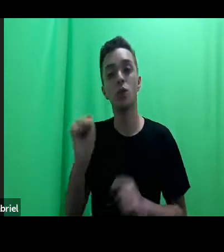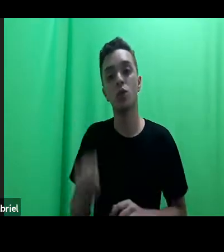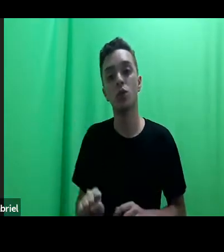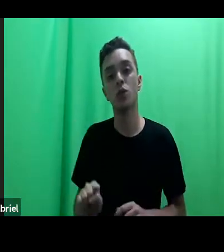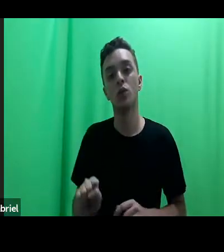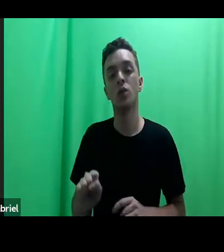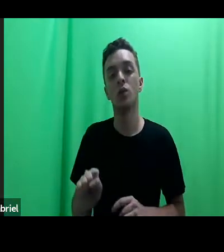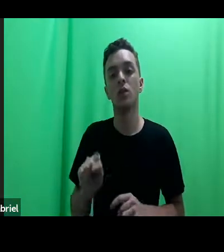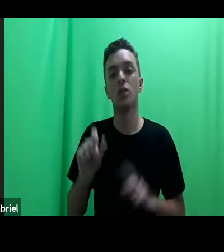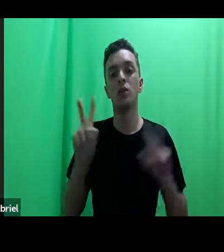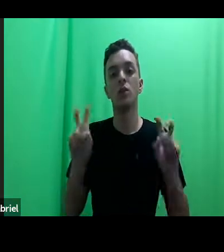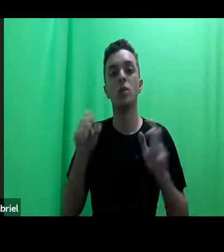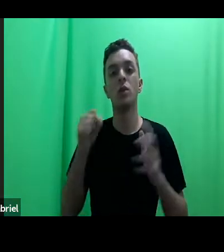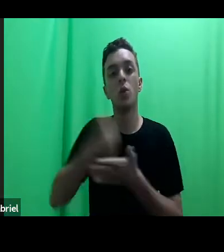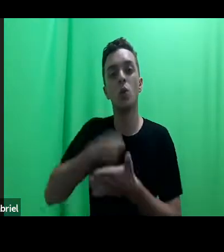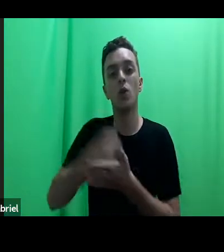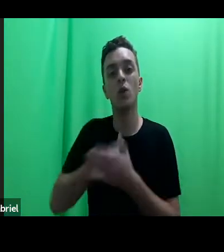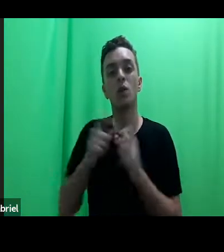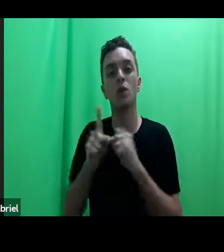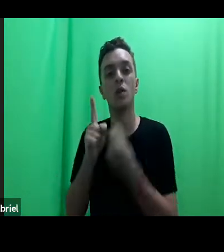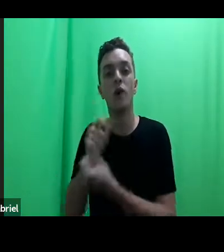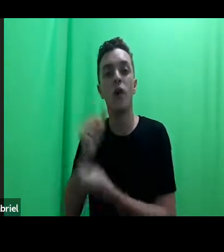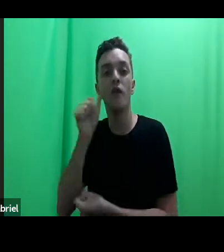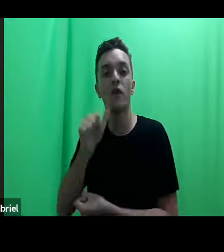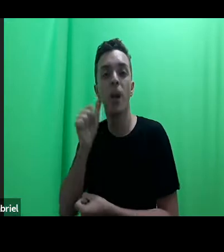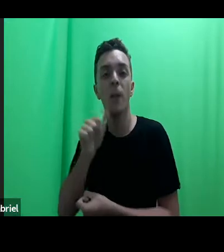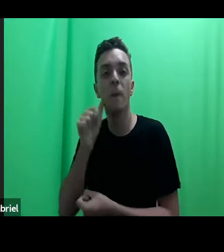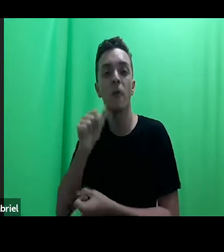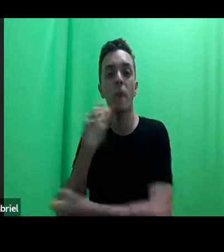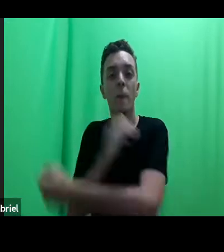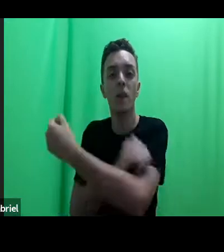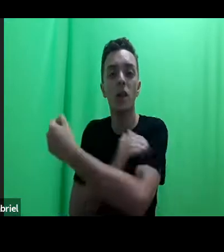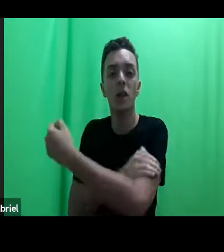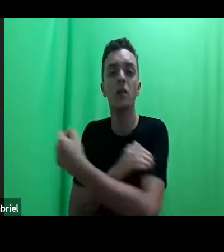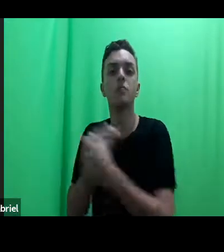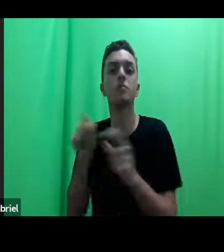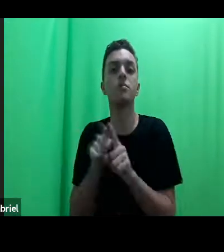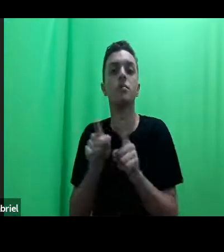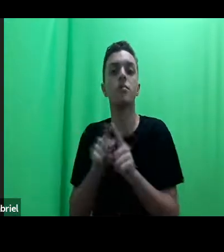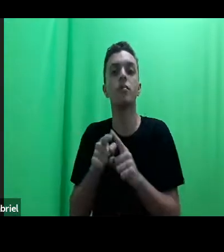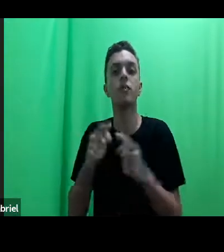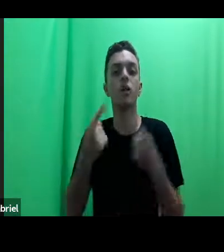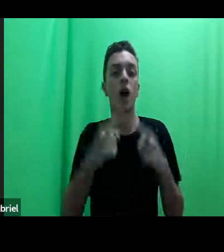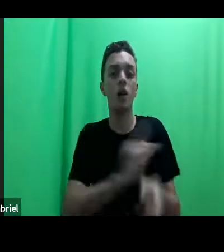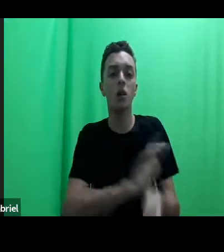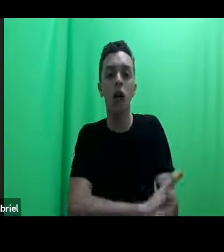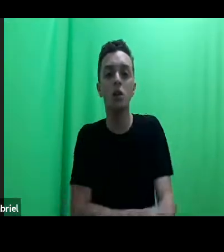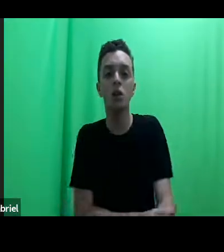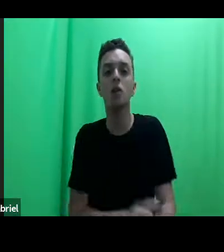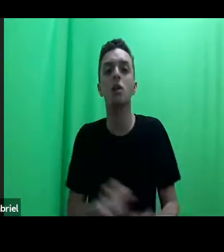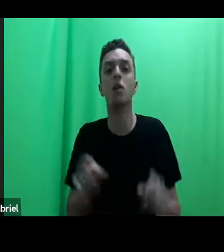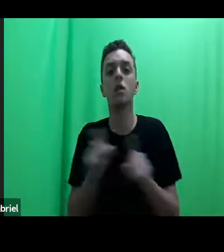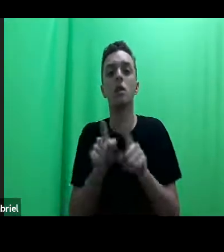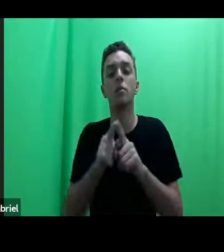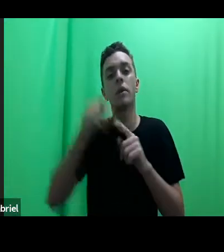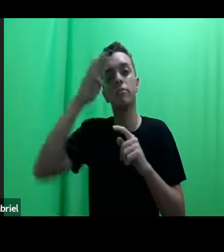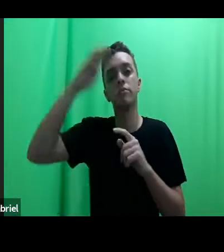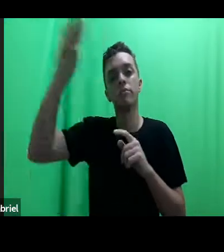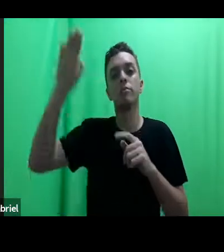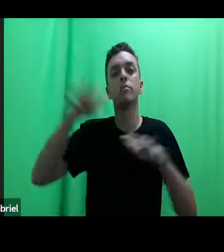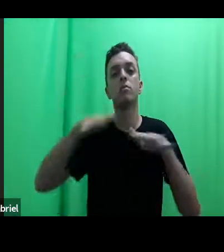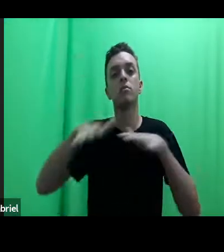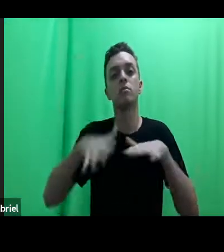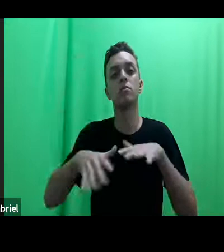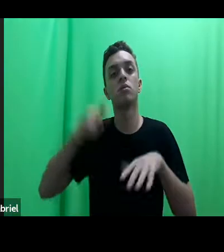lutas sociais feministas, LGBTI, antirracistas, especialmente do movimento negro e das mulheres